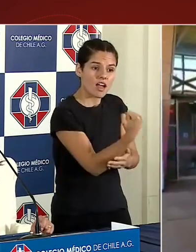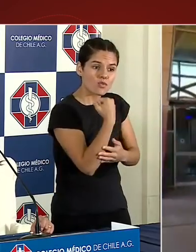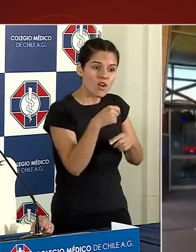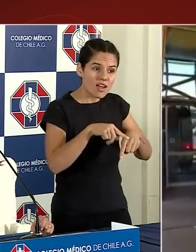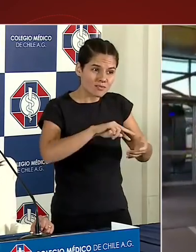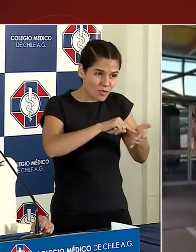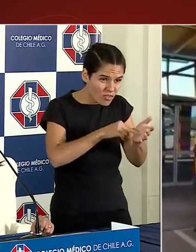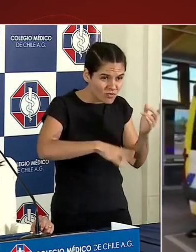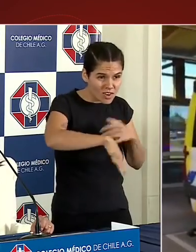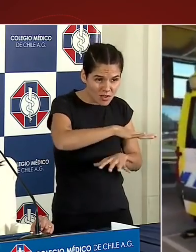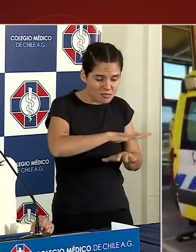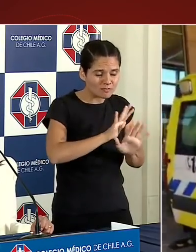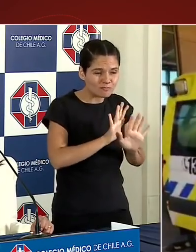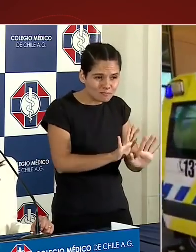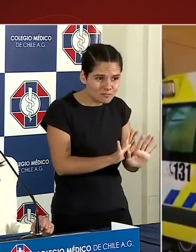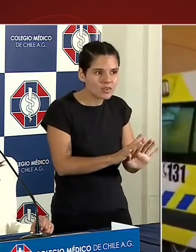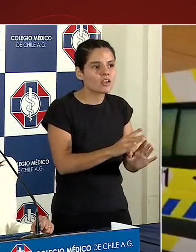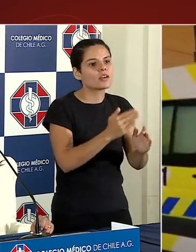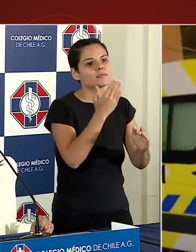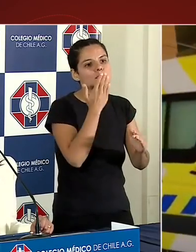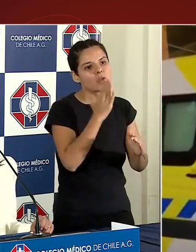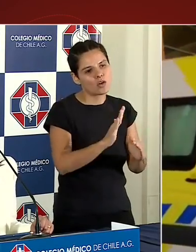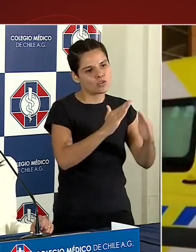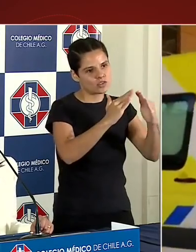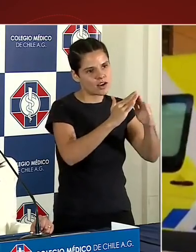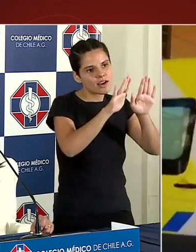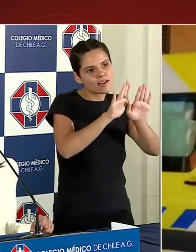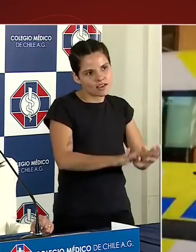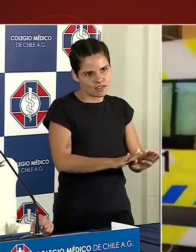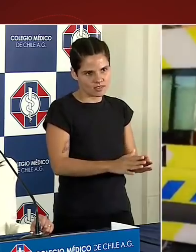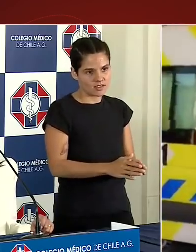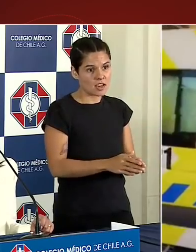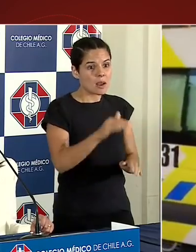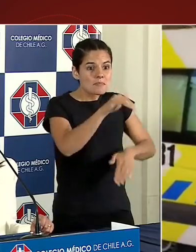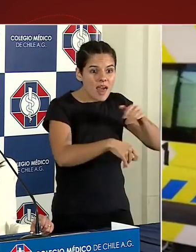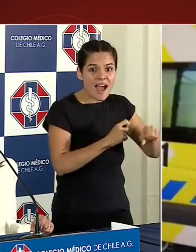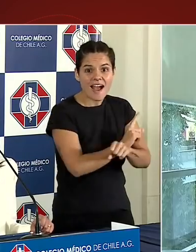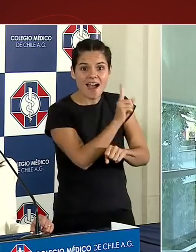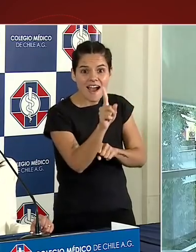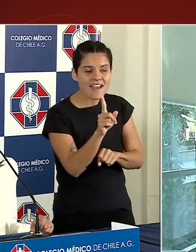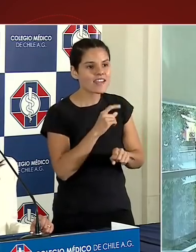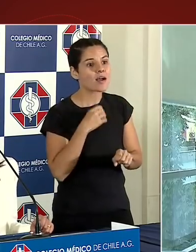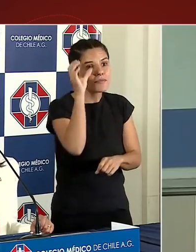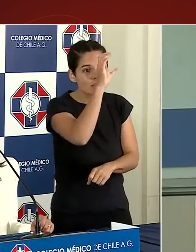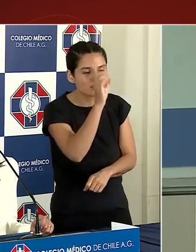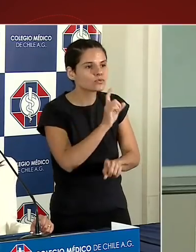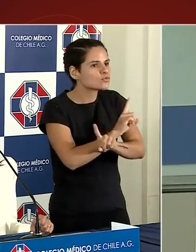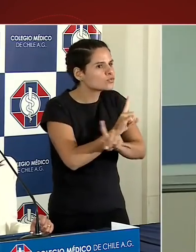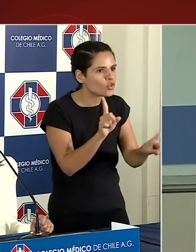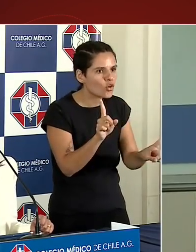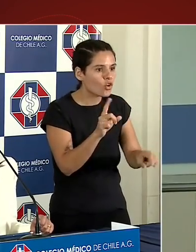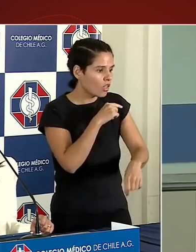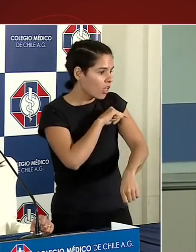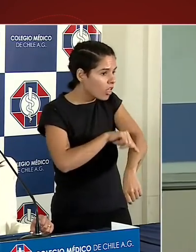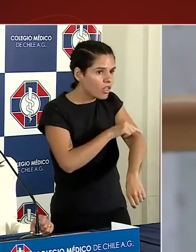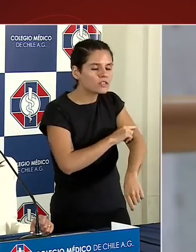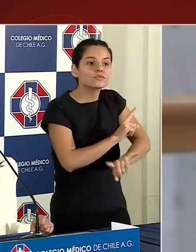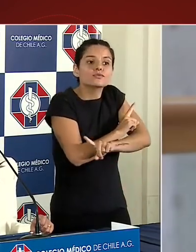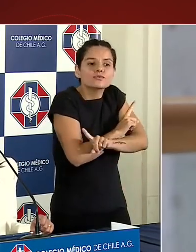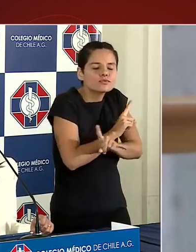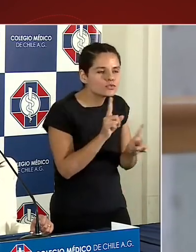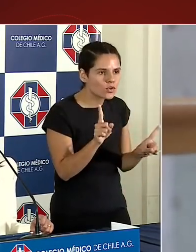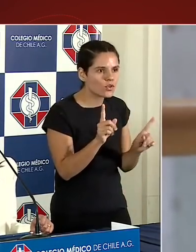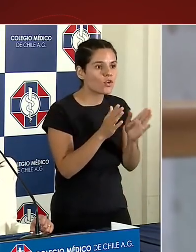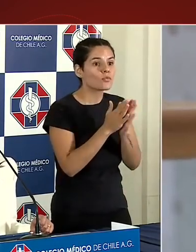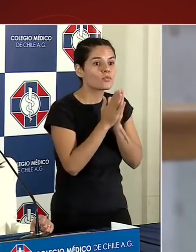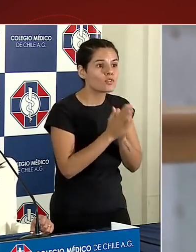a quedarse en sus casas. A no irse a la playa, a no movilizarse entre regiones y reforzar las medidas